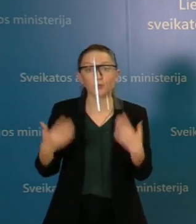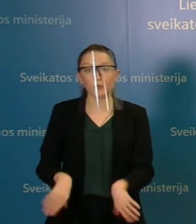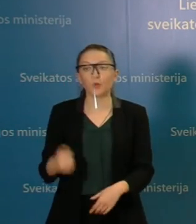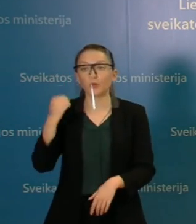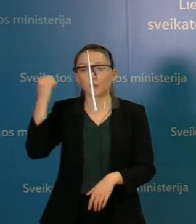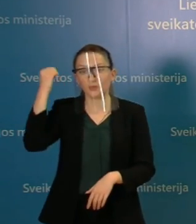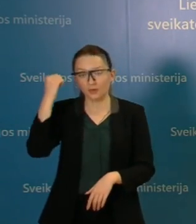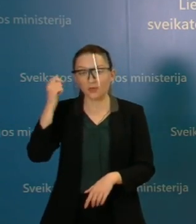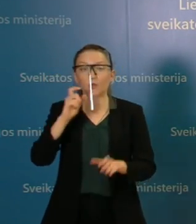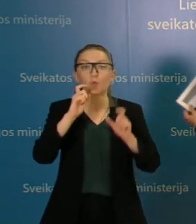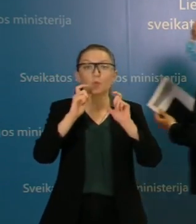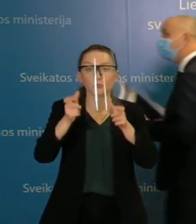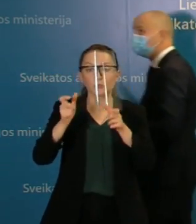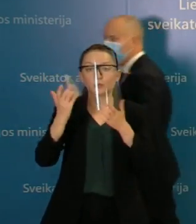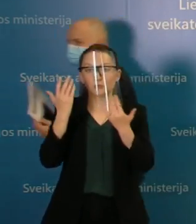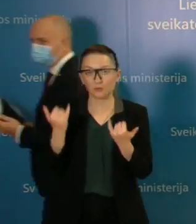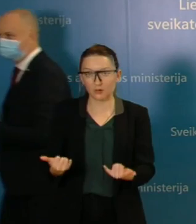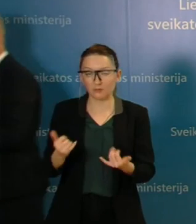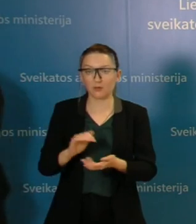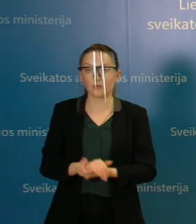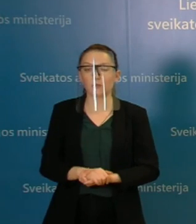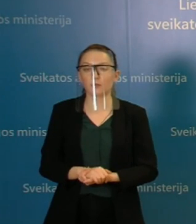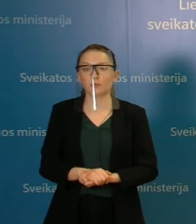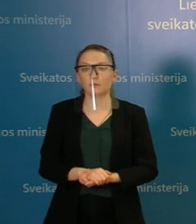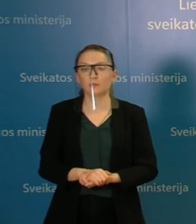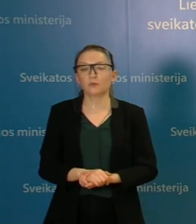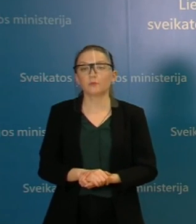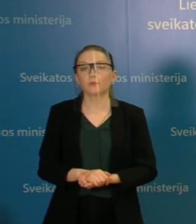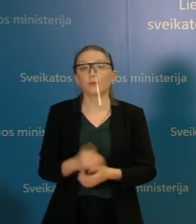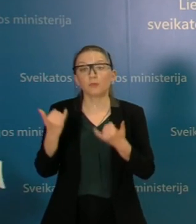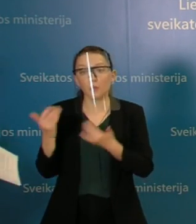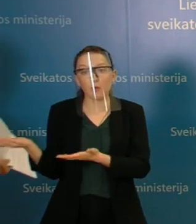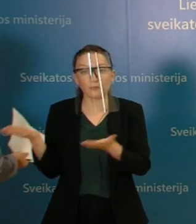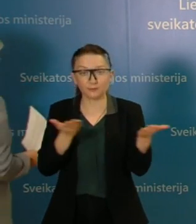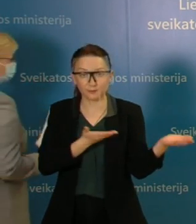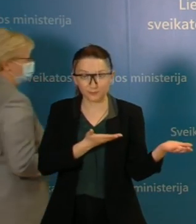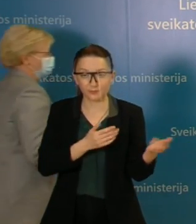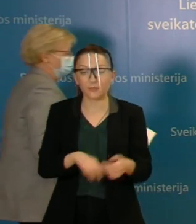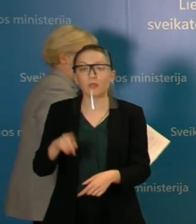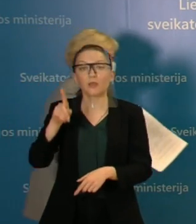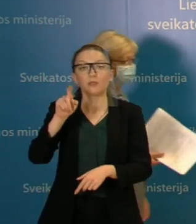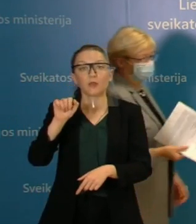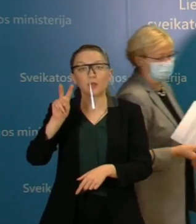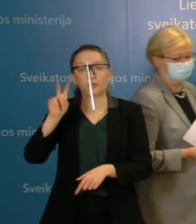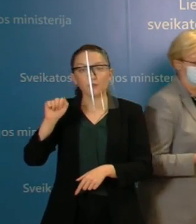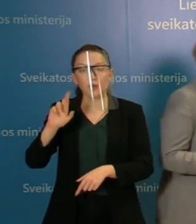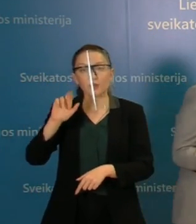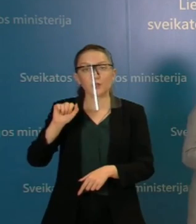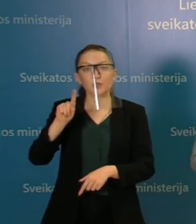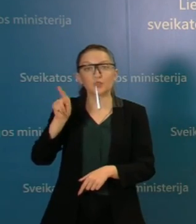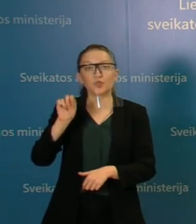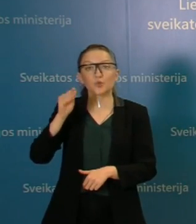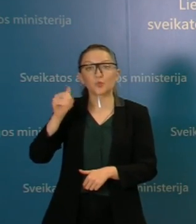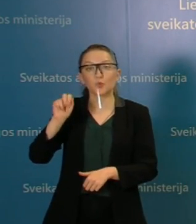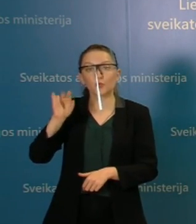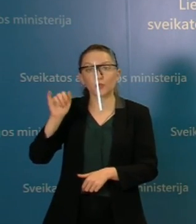Dėkojame Jums už atsakymus, kolegoms už žurnalistams už klausimus. Na, o dabar kviečiu grįžti daivą. Ir kol kolegos